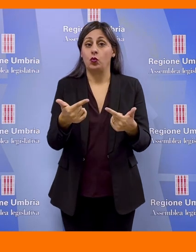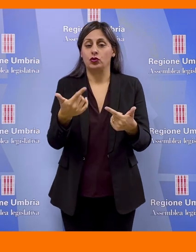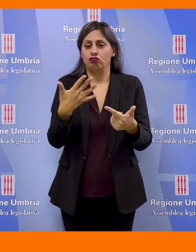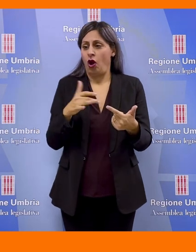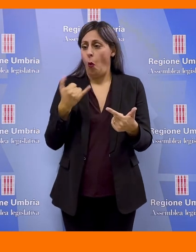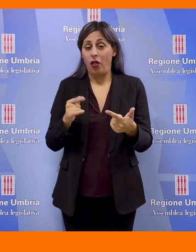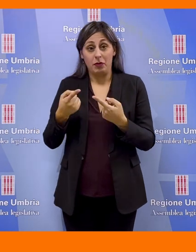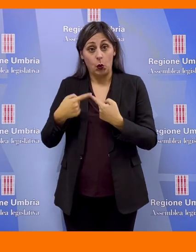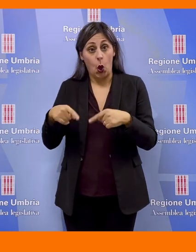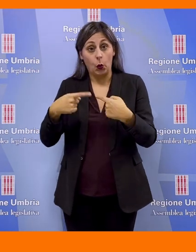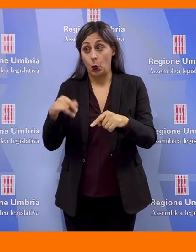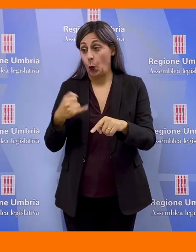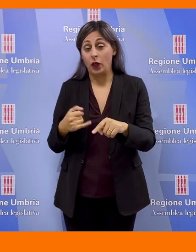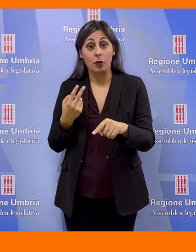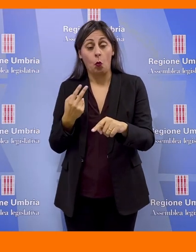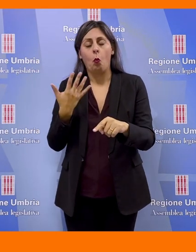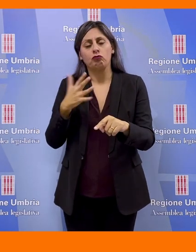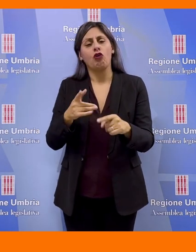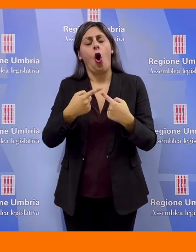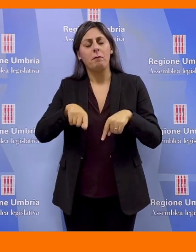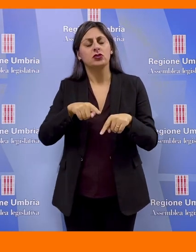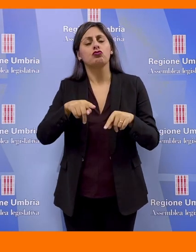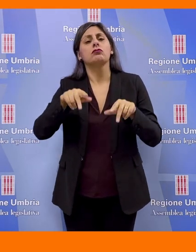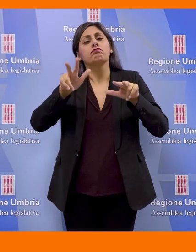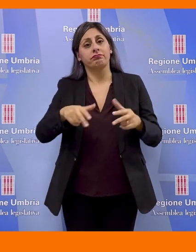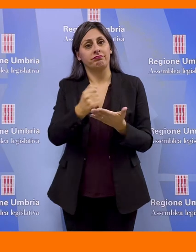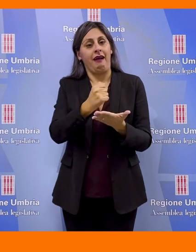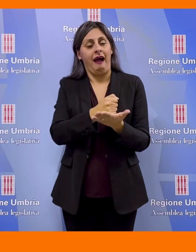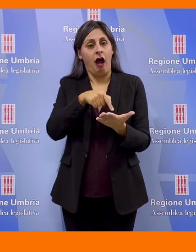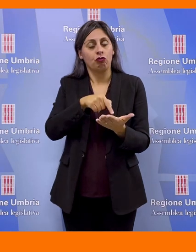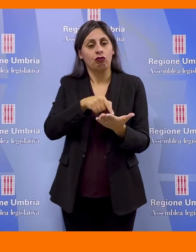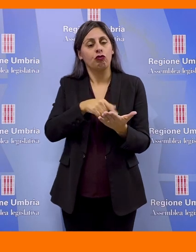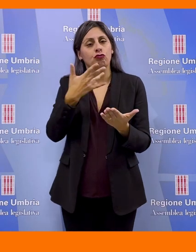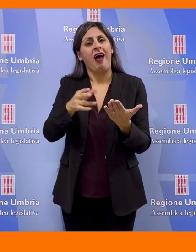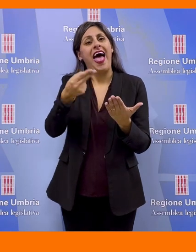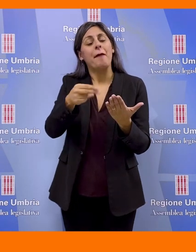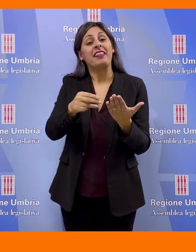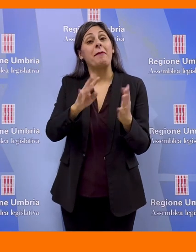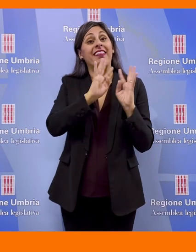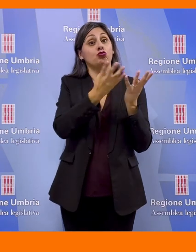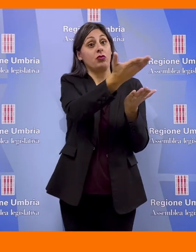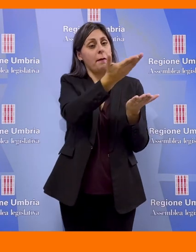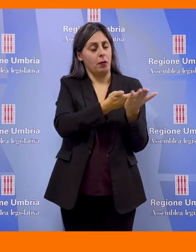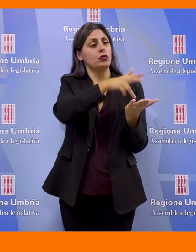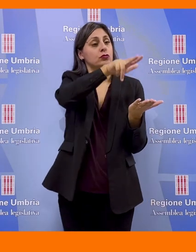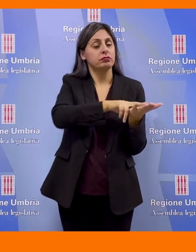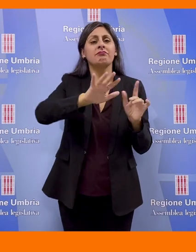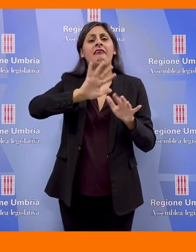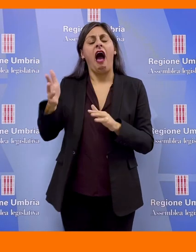rifiuti. Nelle ultime due riunioni della commissione che hanno portato al licenziamento dell'atto sono stati approvati alcuni emendamenti della giunta ed